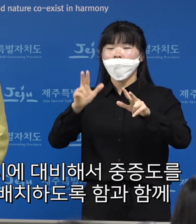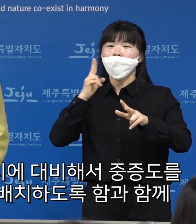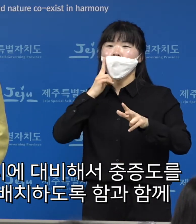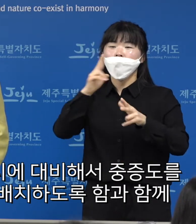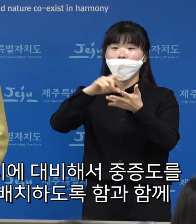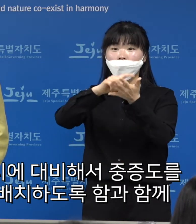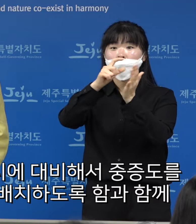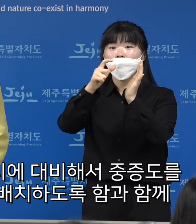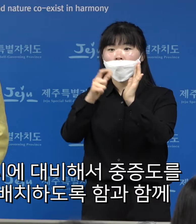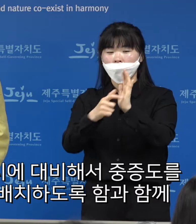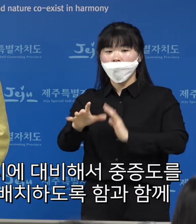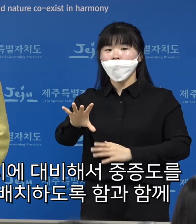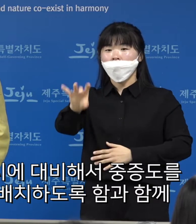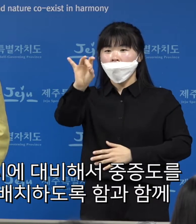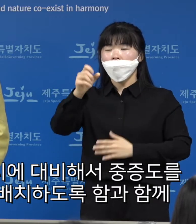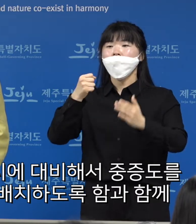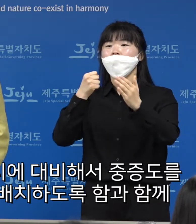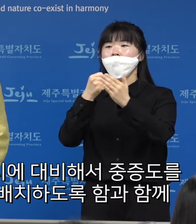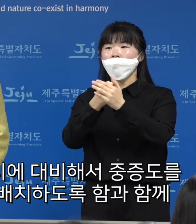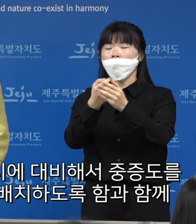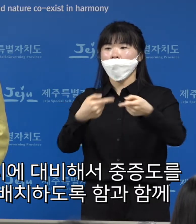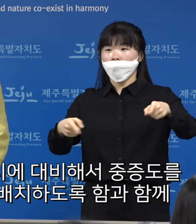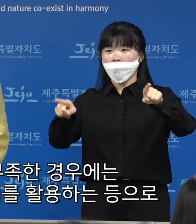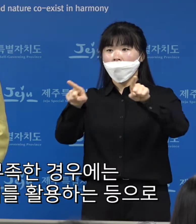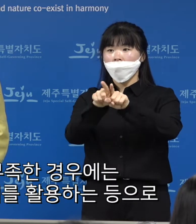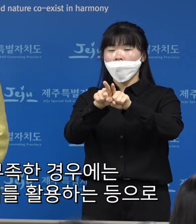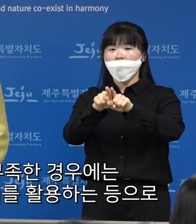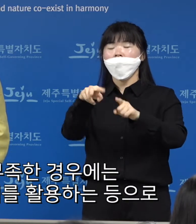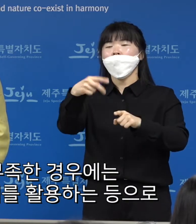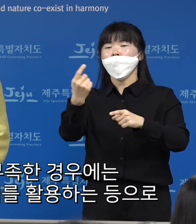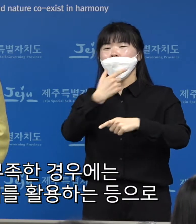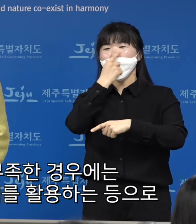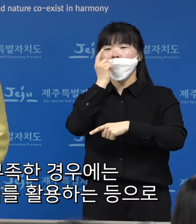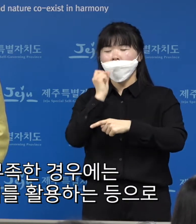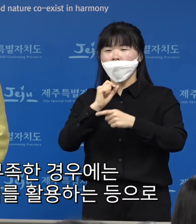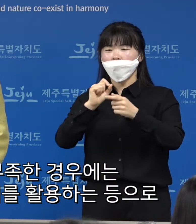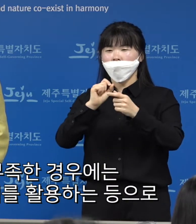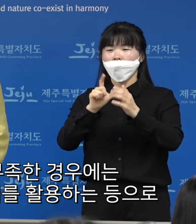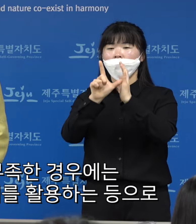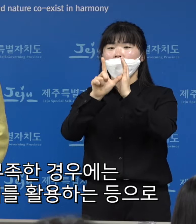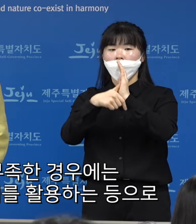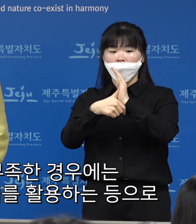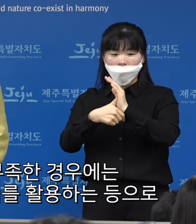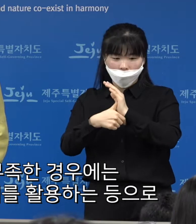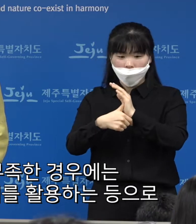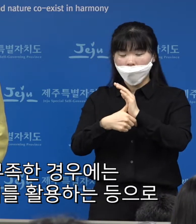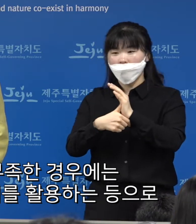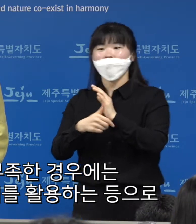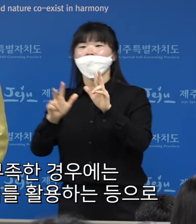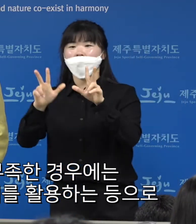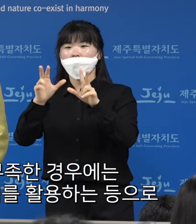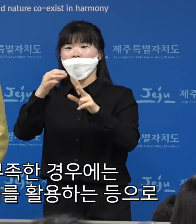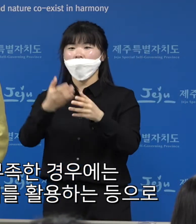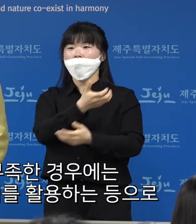기준으로 우선 배치하도록 한과 함께 그래도 부족한 경우에는 이동식 음악기를